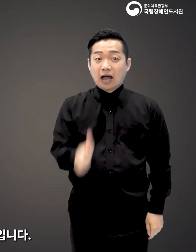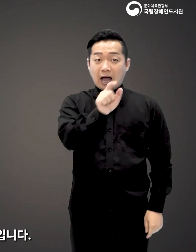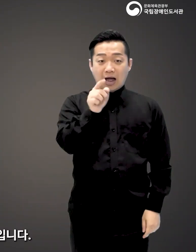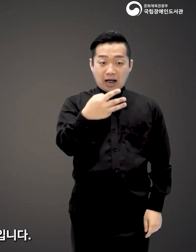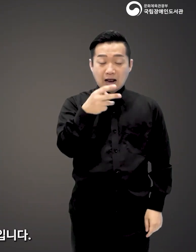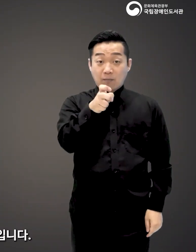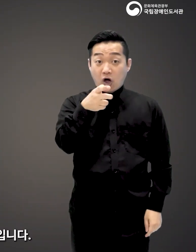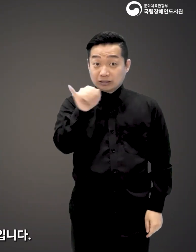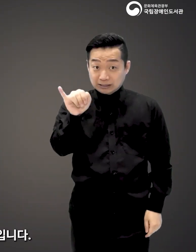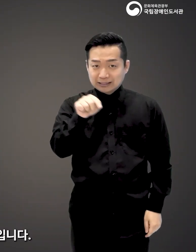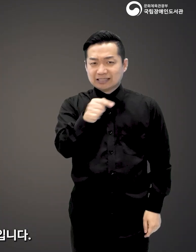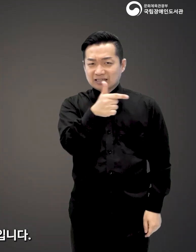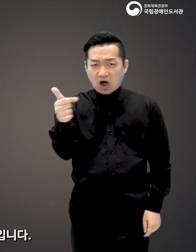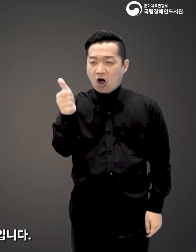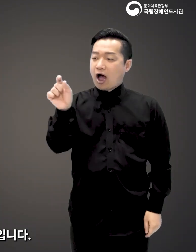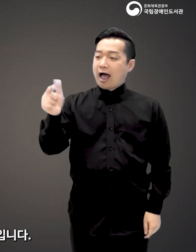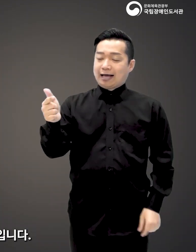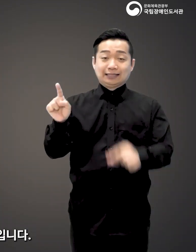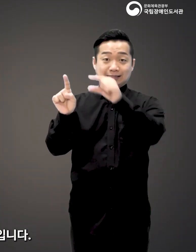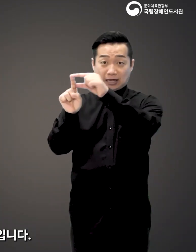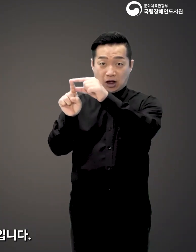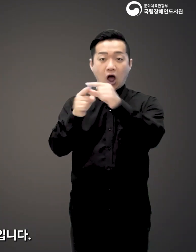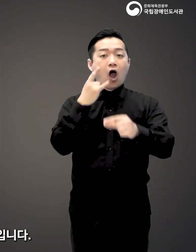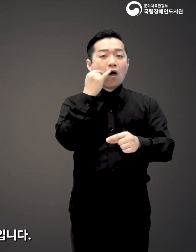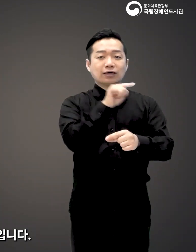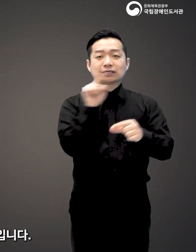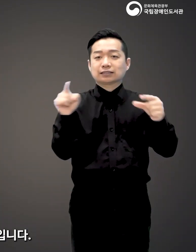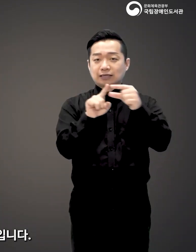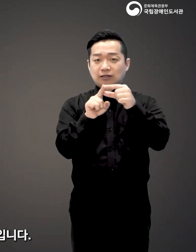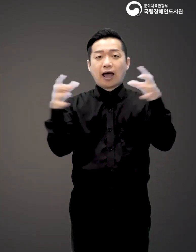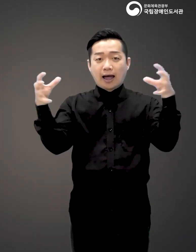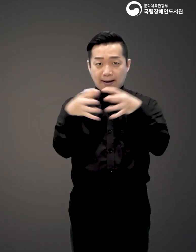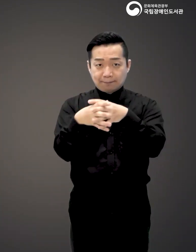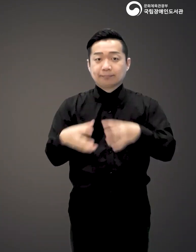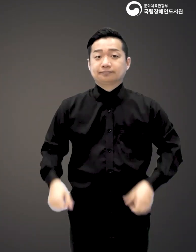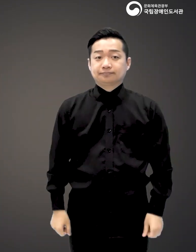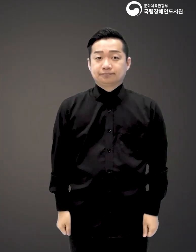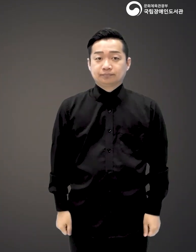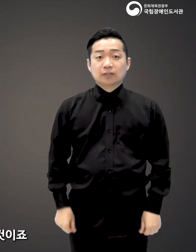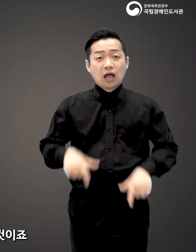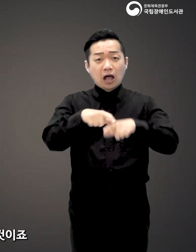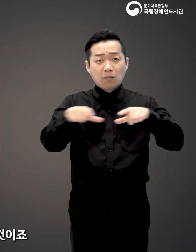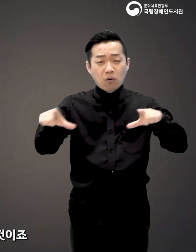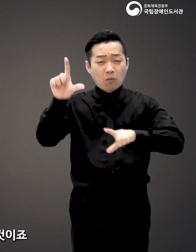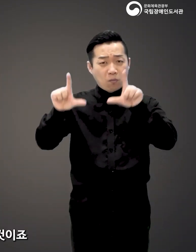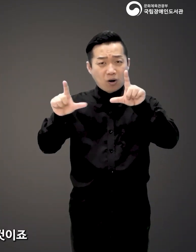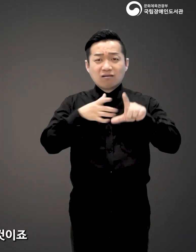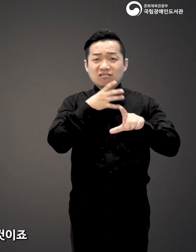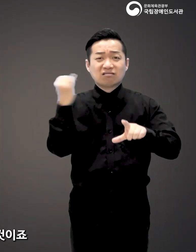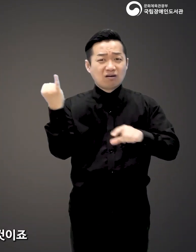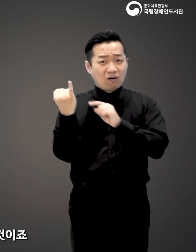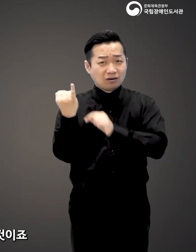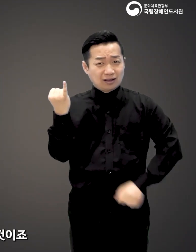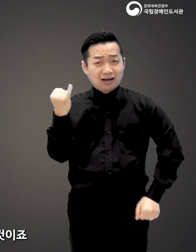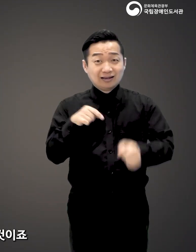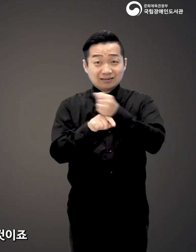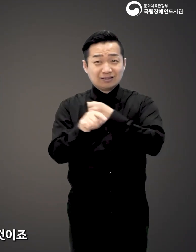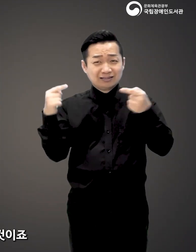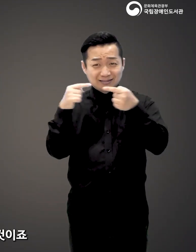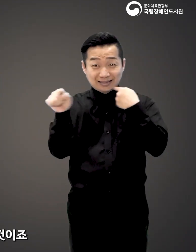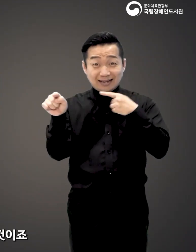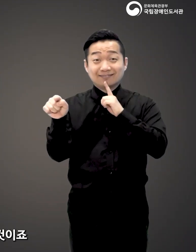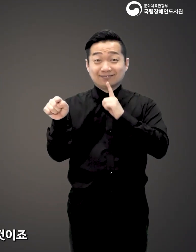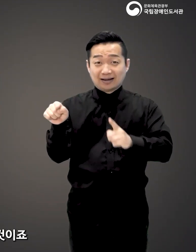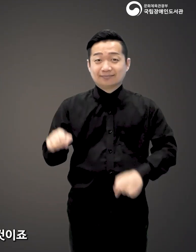할머니란 크다라는 뜻의 한과 어머니가 합쳐진 말입니다 보편적인 이미지인 늙은 여자라는